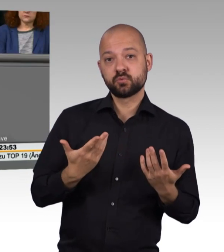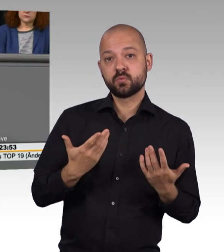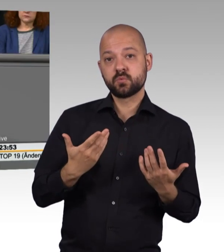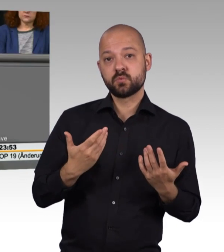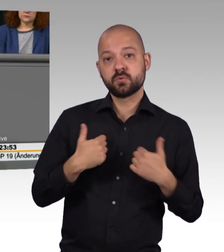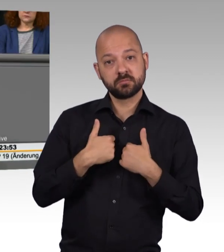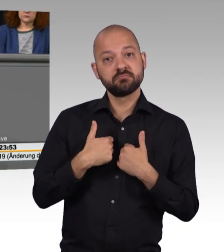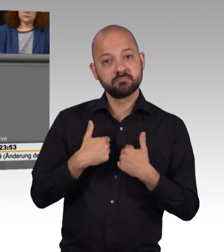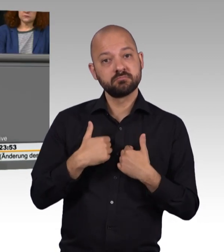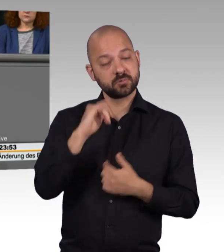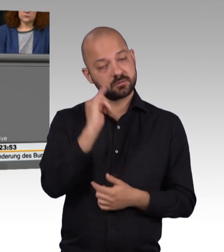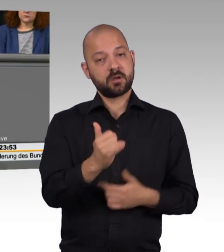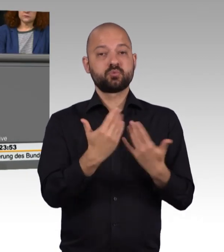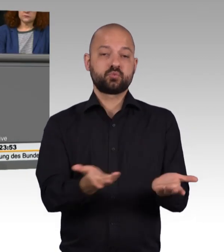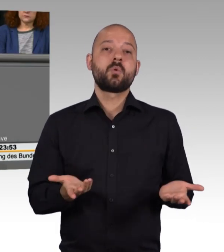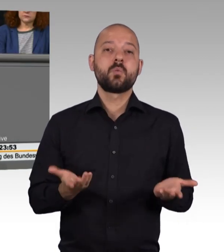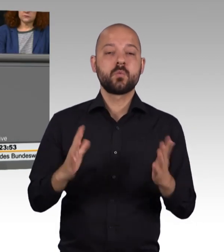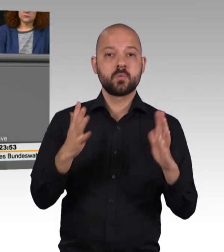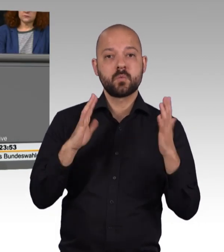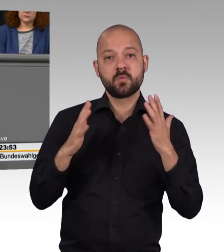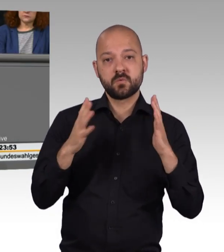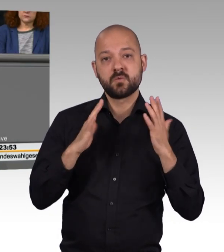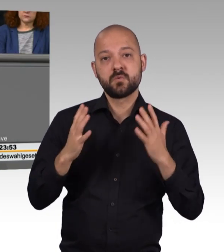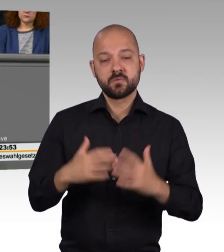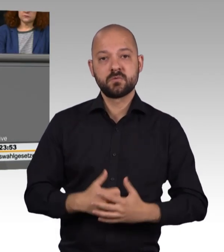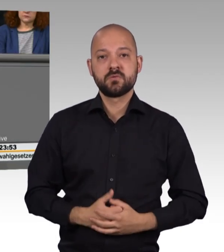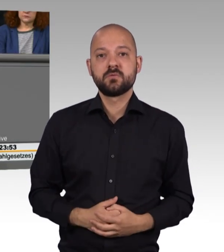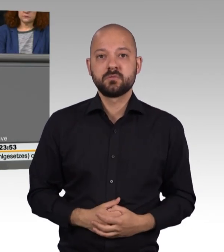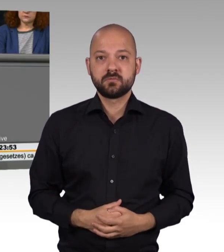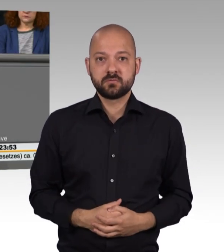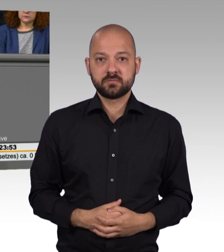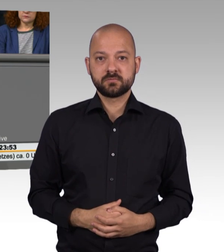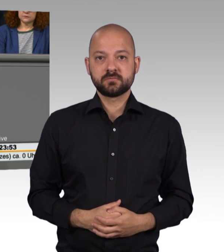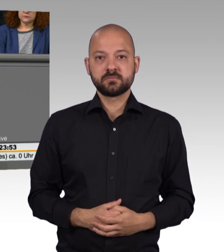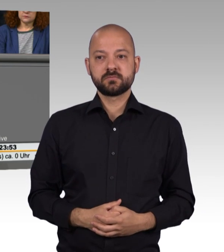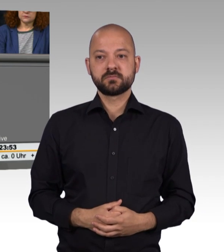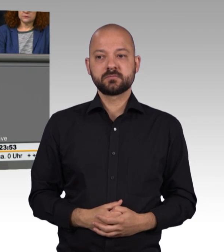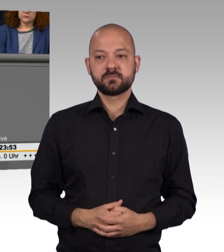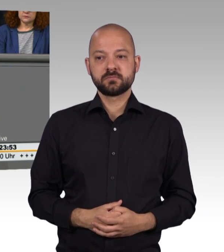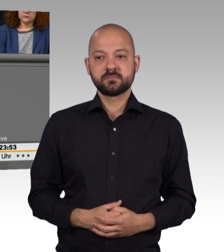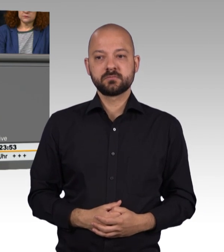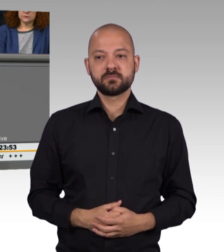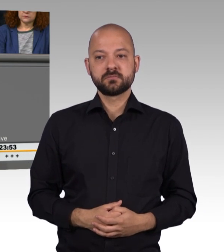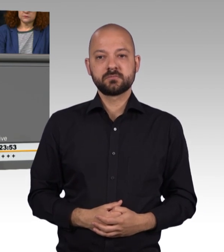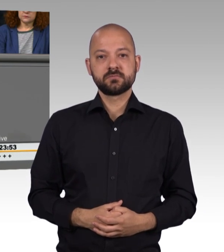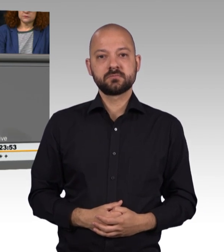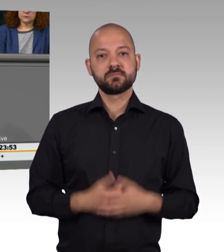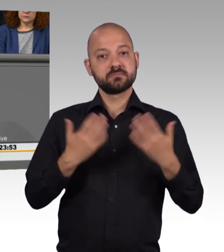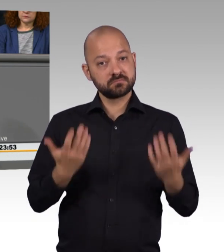Lesen Sie mal das Urteil des Bundesverfassungsgerichts und auch Ihren Antrag, Sie jetzt haben. Herr Oellers, wir waren ja in Karlsruhe. Ich habe Sie gar nicht gesehen,